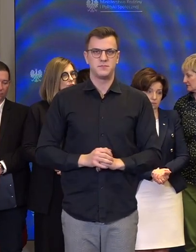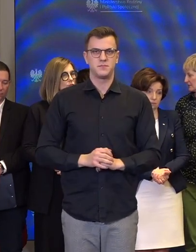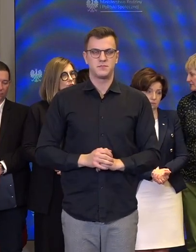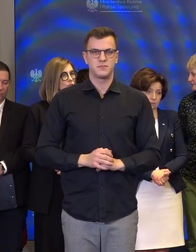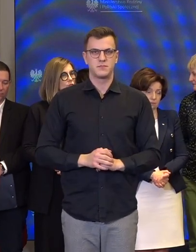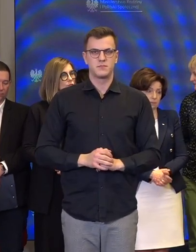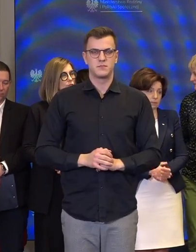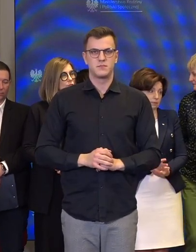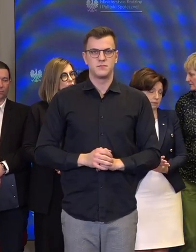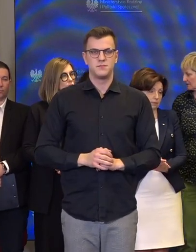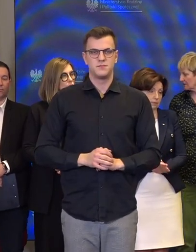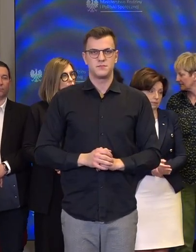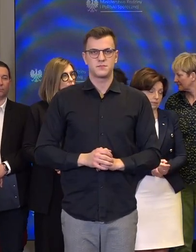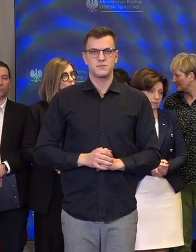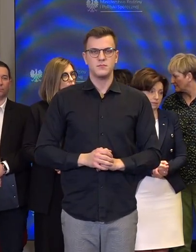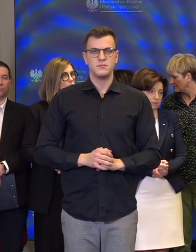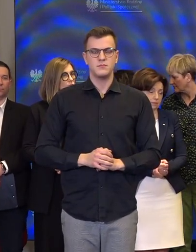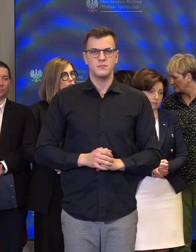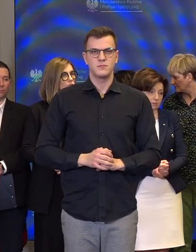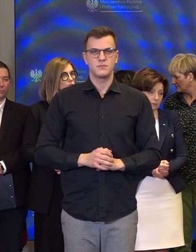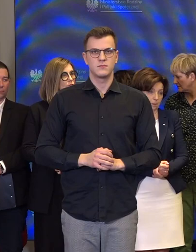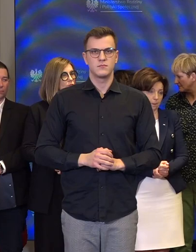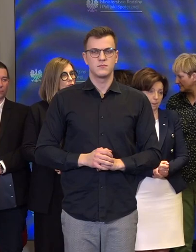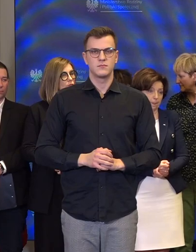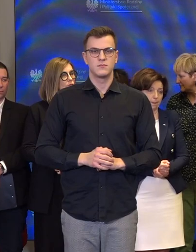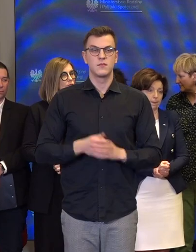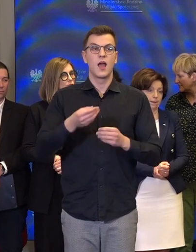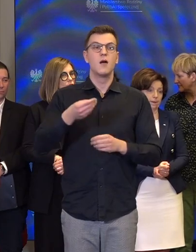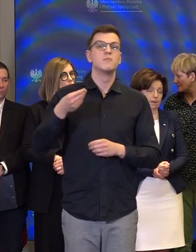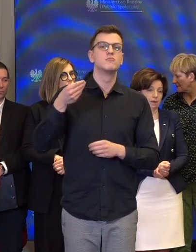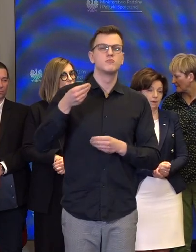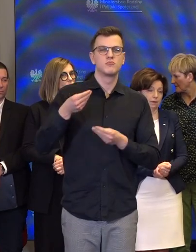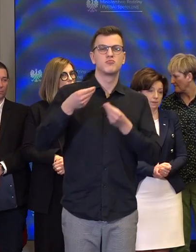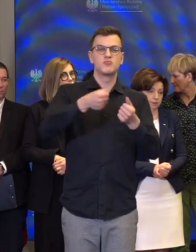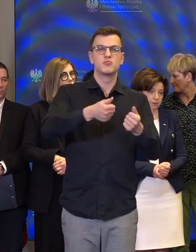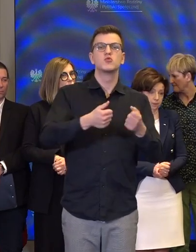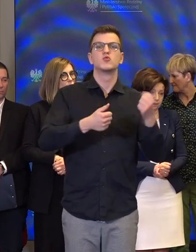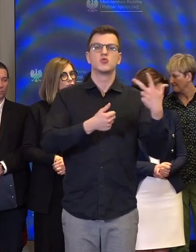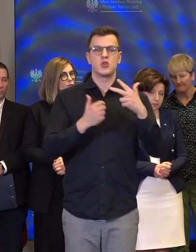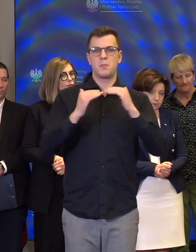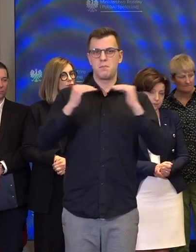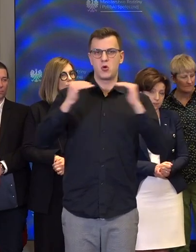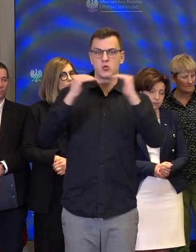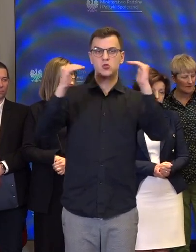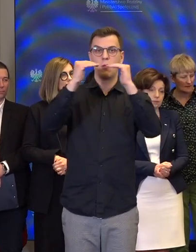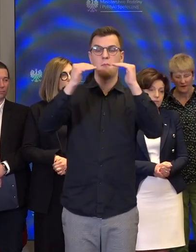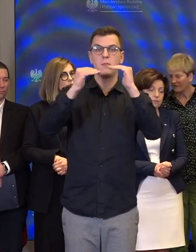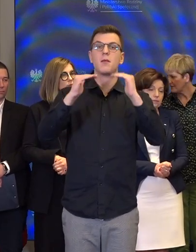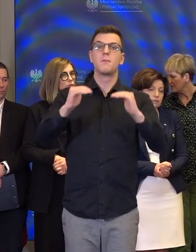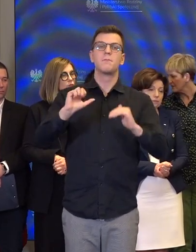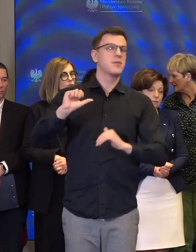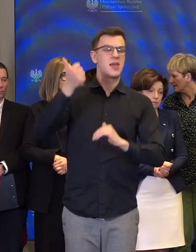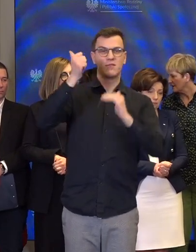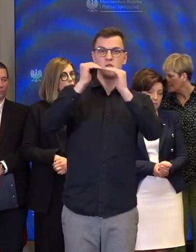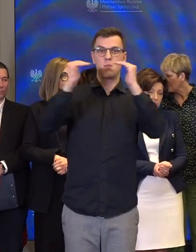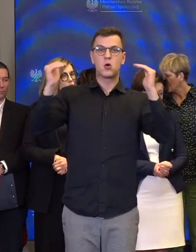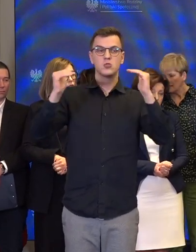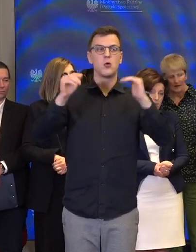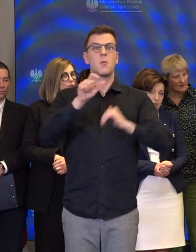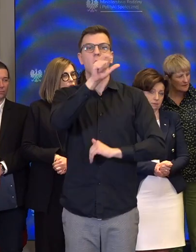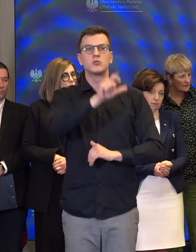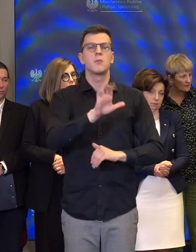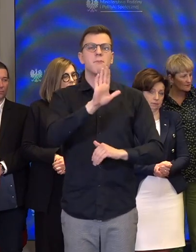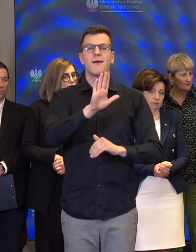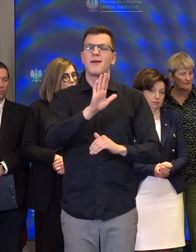Ono miało trzy poziomy. Poziom najwyższy dla osób wymagających najwyższego